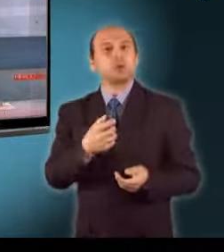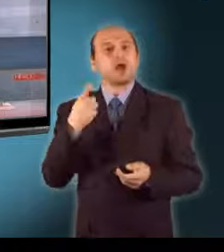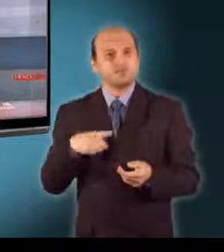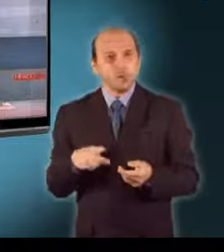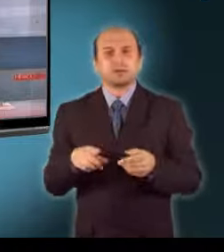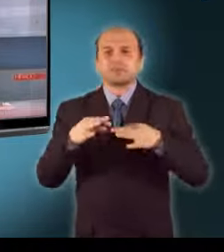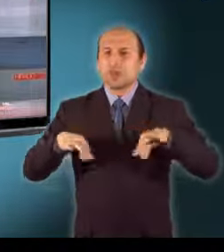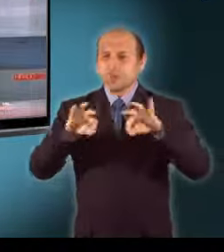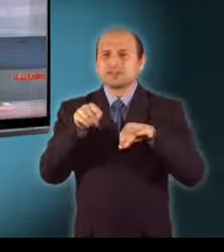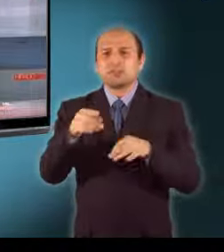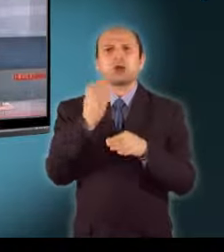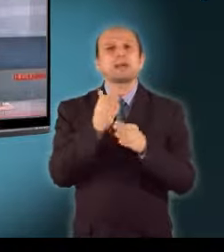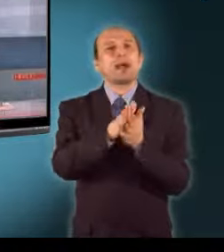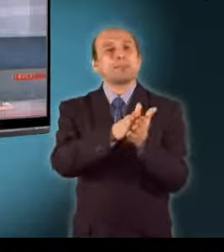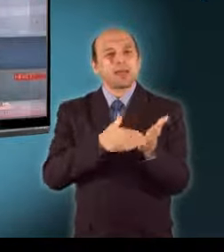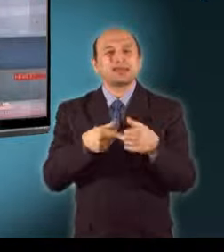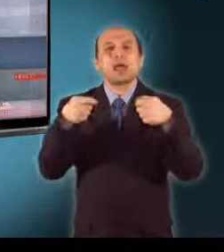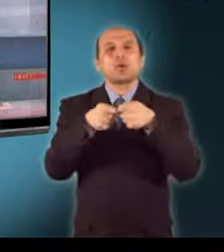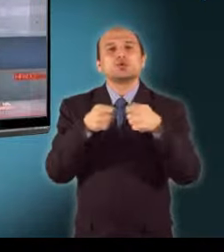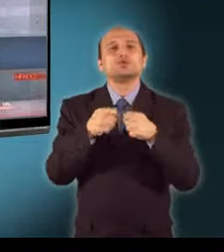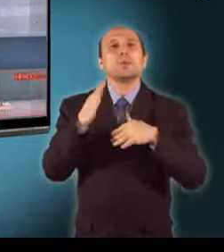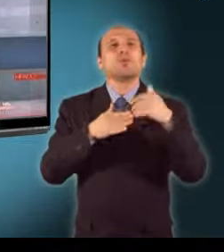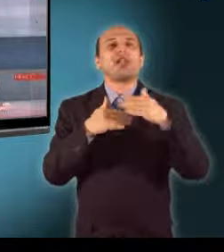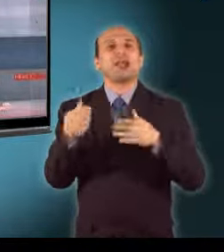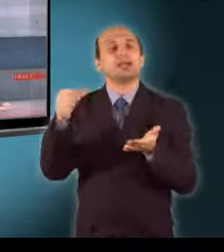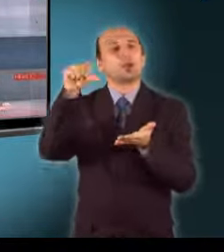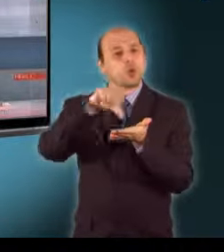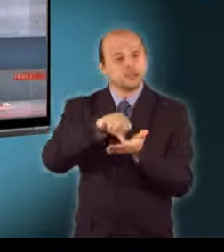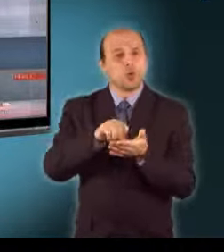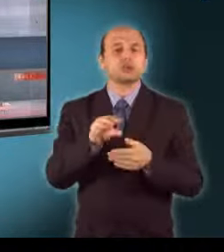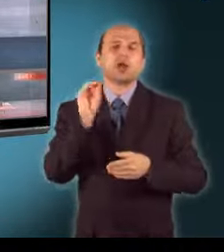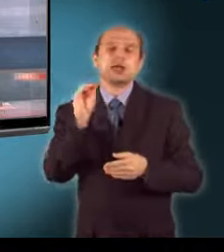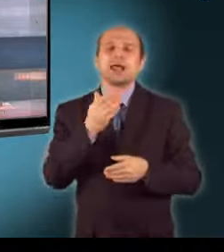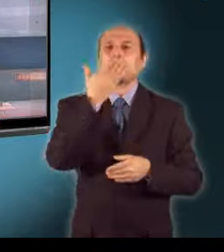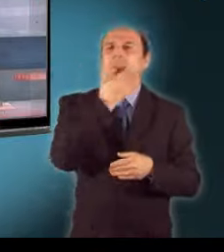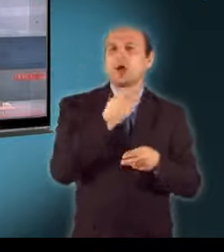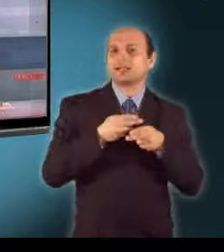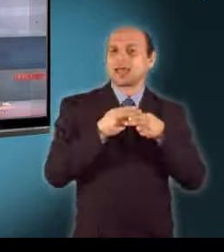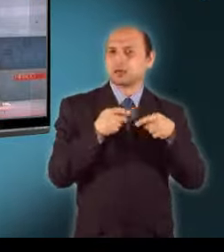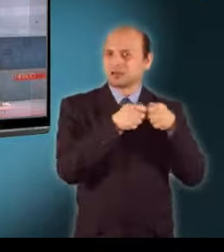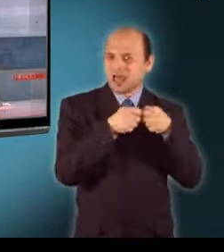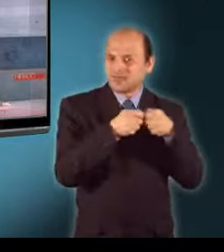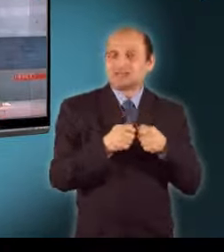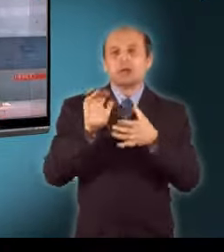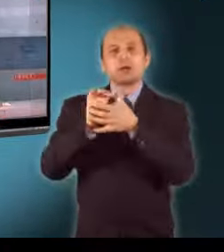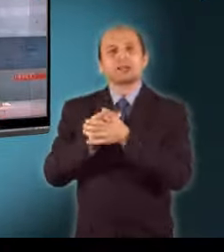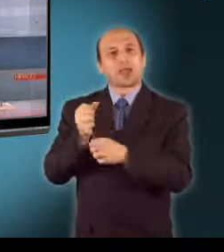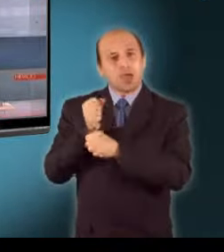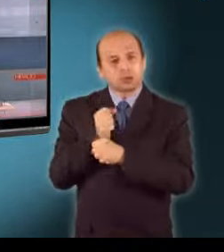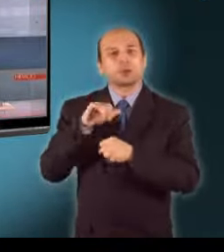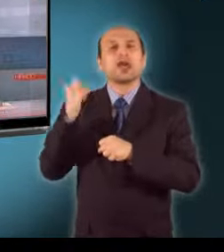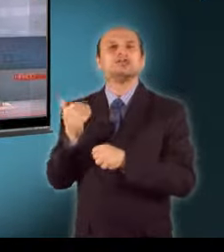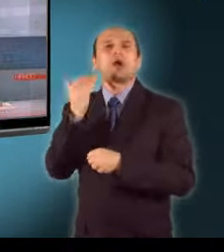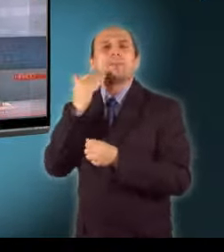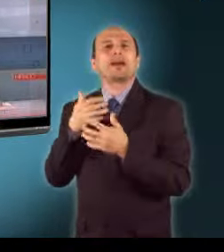megkezdte működését a Közös Műveleti Központ, amely a humanitárius szervezetek, a békefentartók és az amerikai katonák